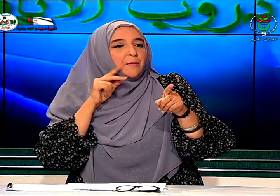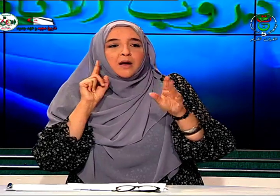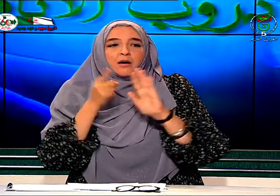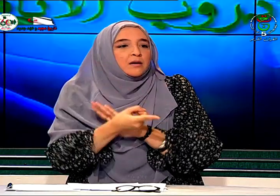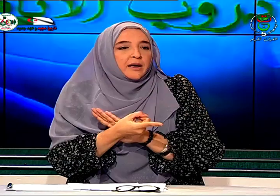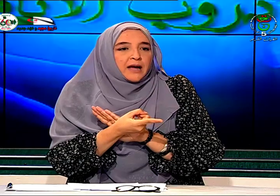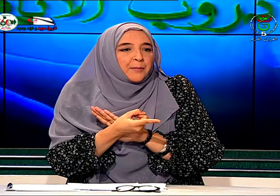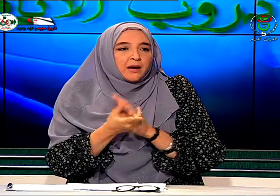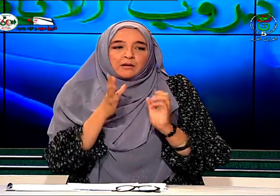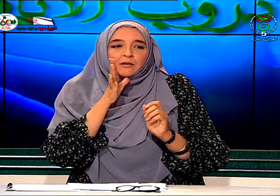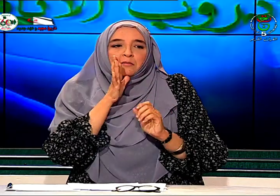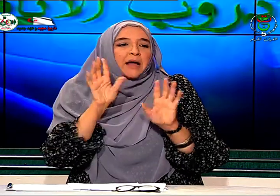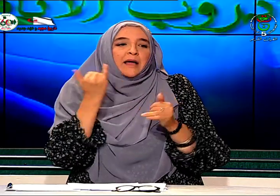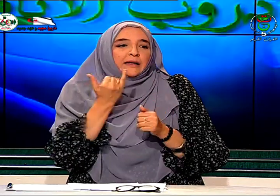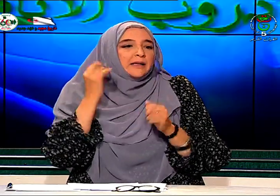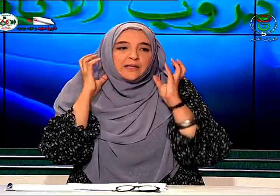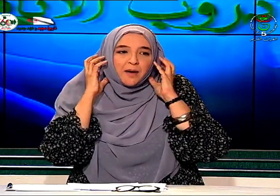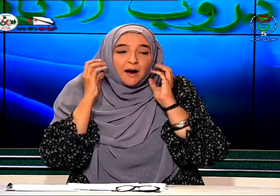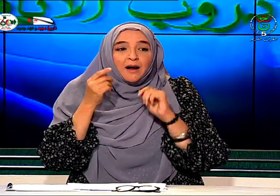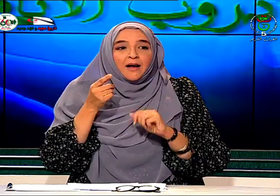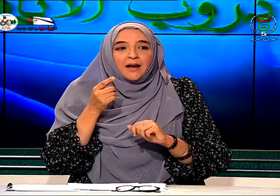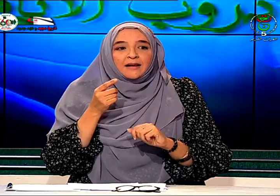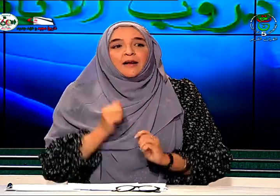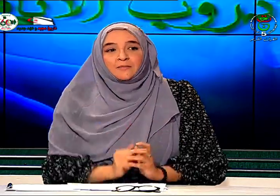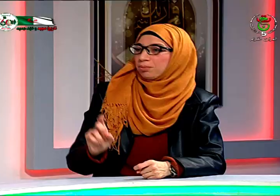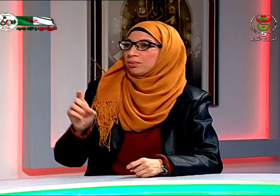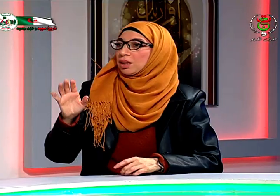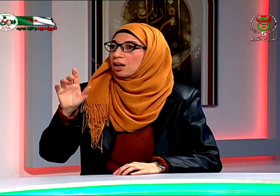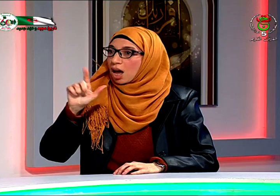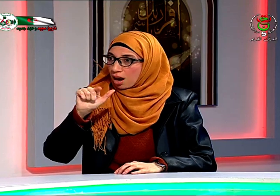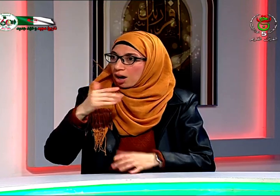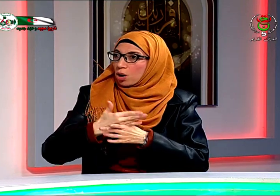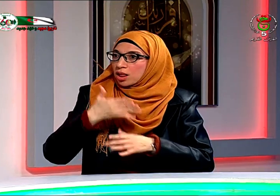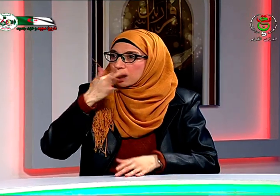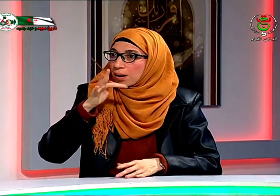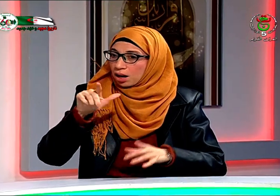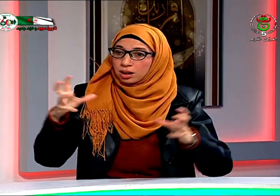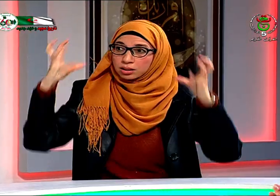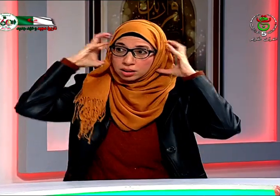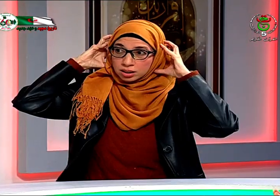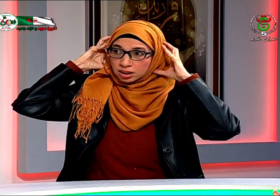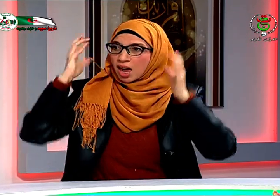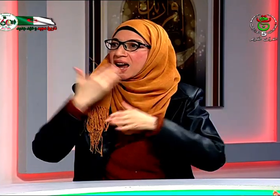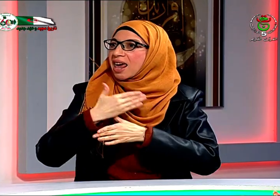يعني عميق لا داعي للسماعة نعم حميدة كين هناك في